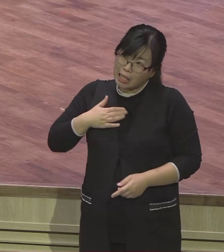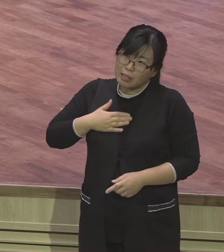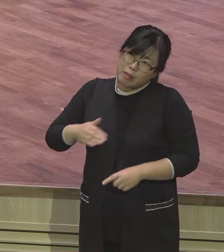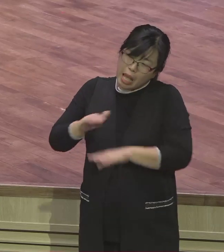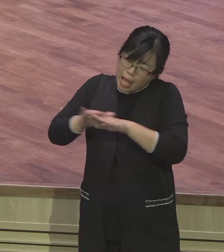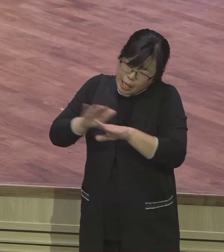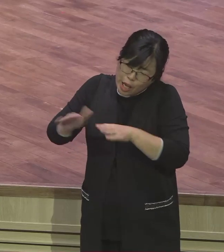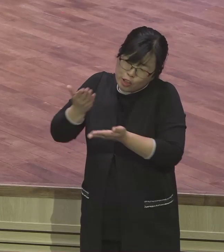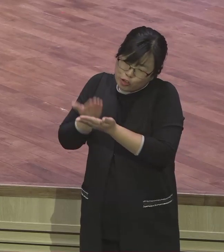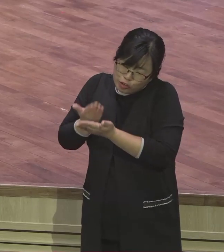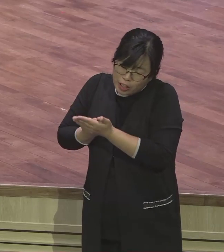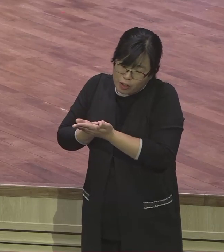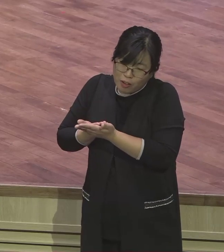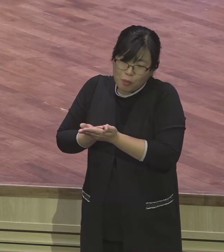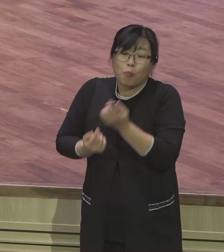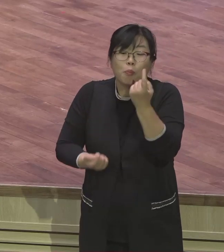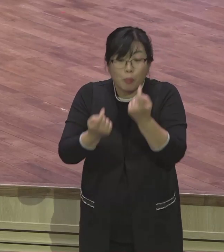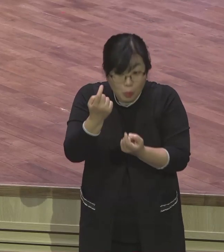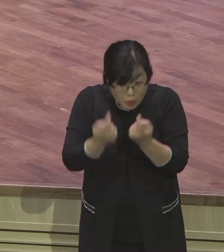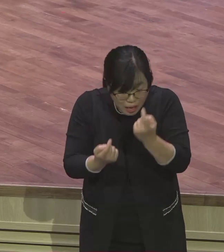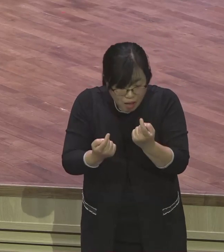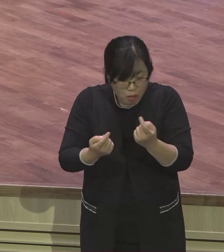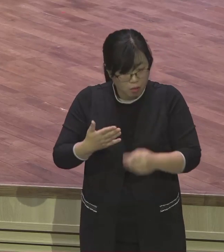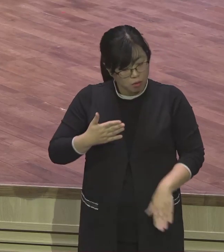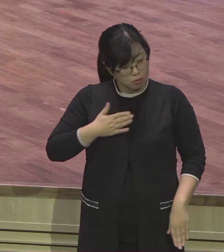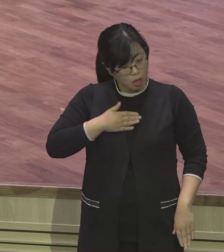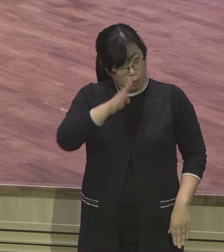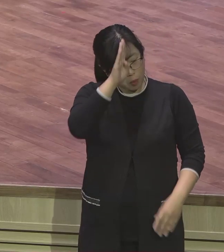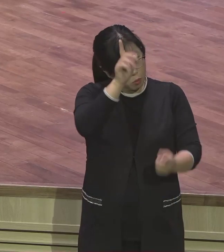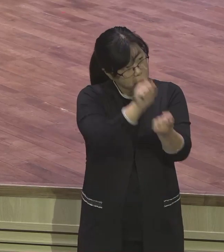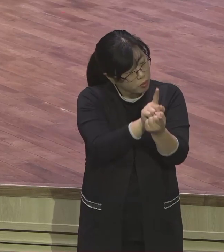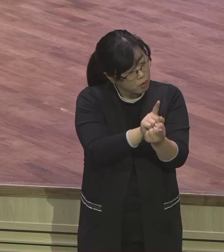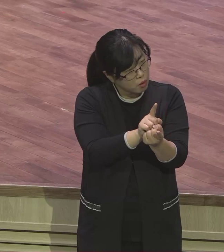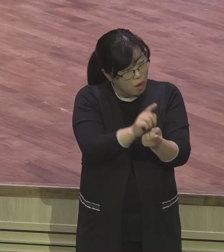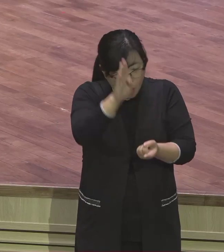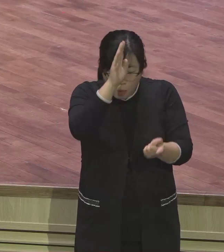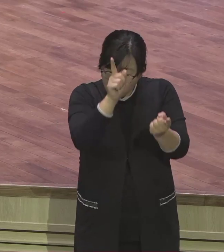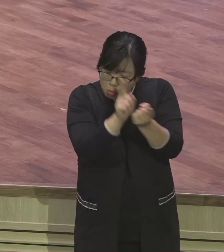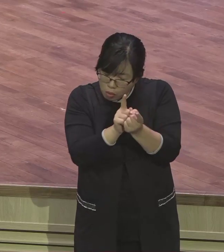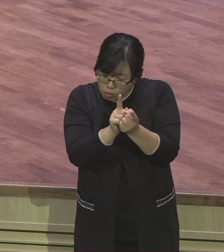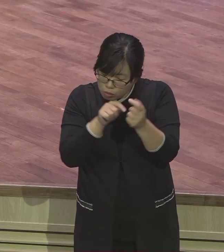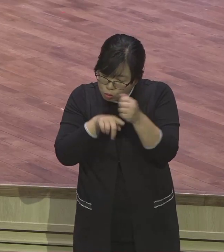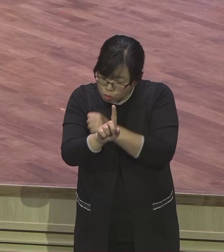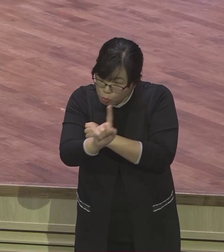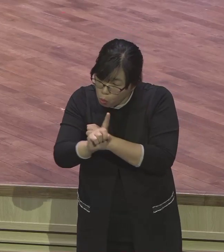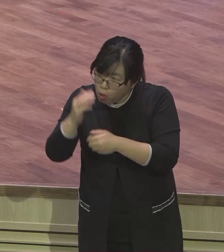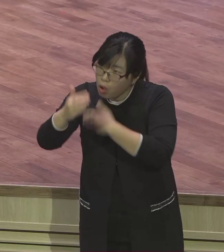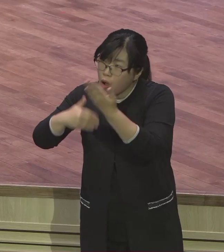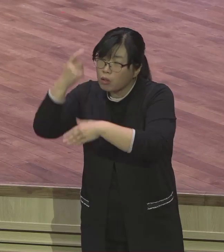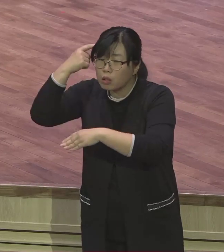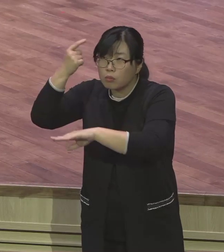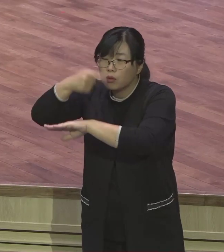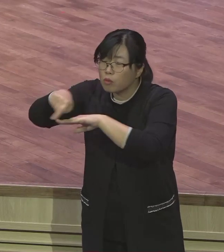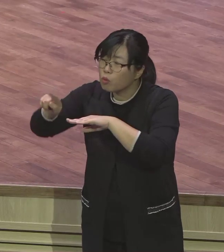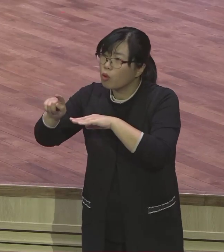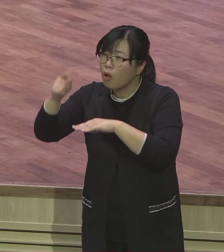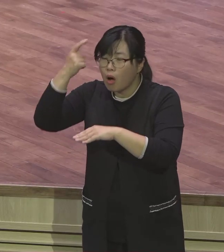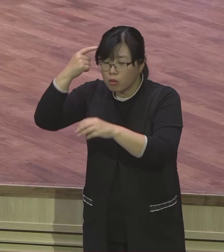생겼습니까 성도 여러분 여러분의 인생은요 하나님의 주관하겠다는 사실을 분명히 믿으시기 바랍니다 하나님